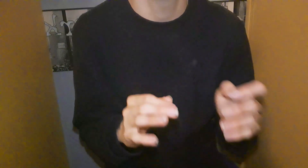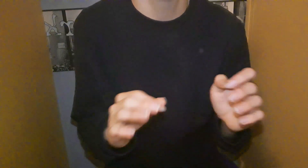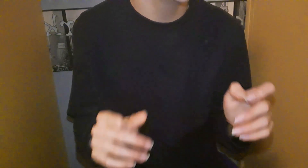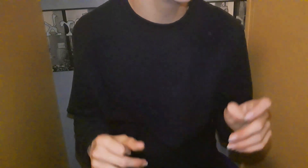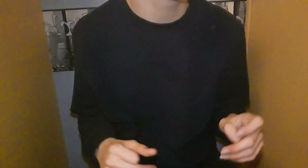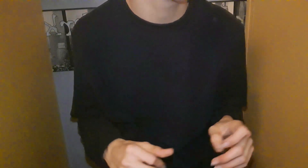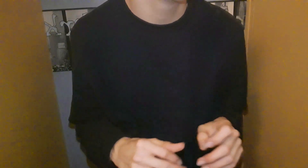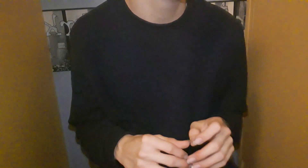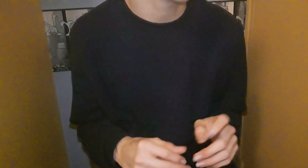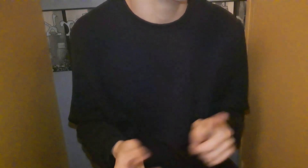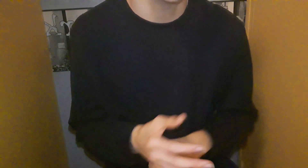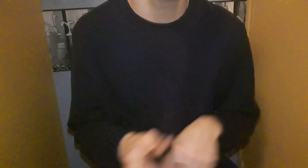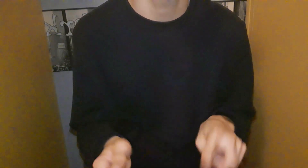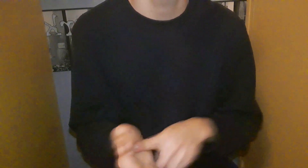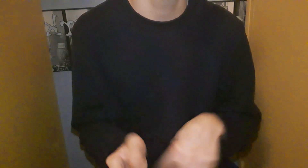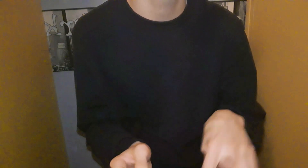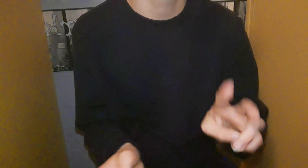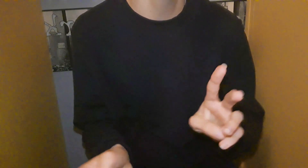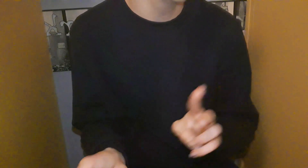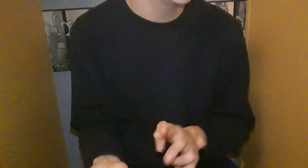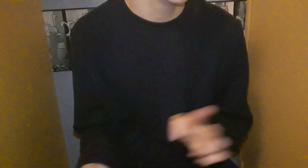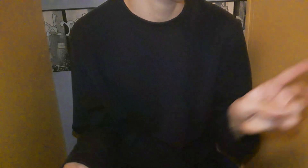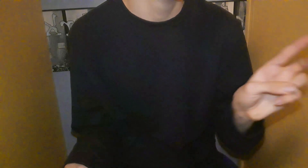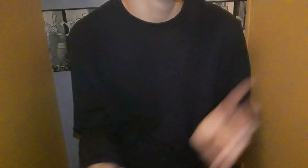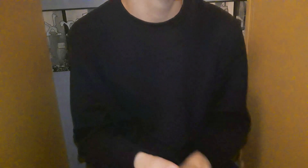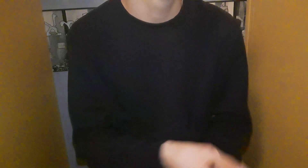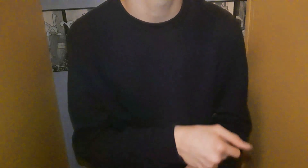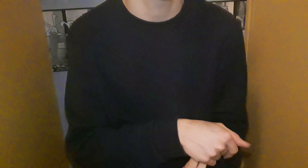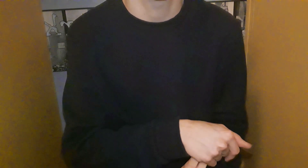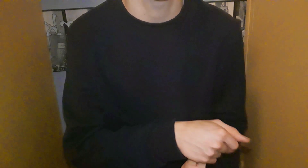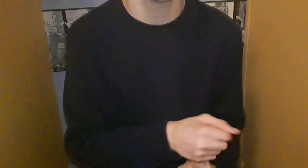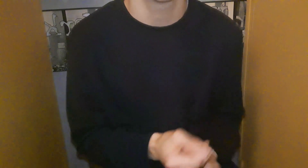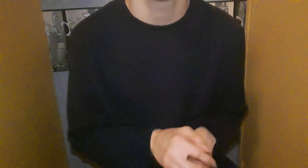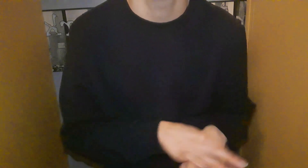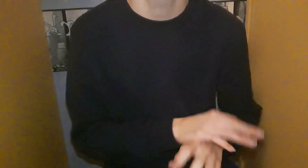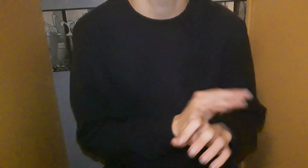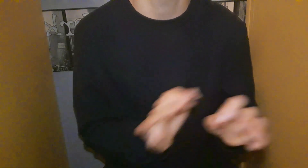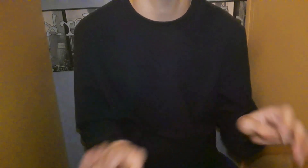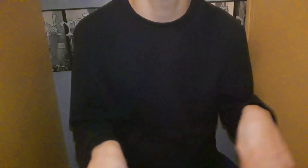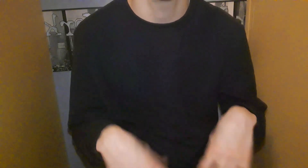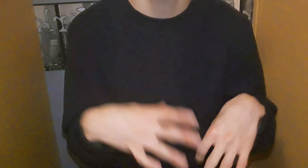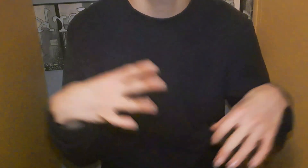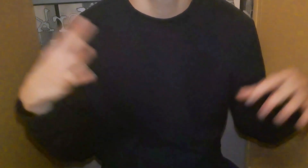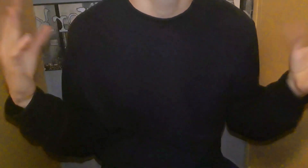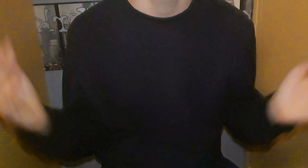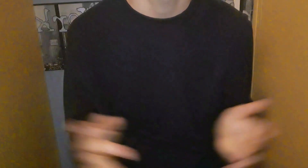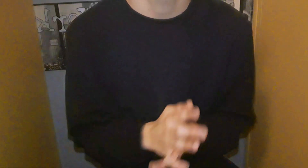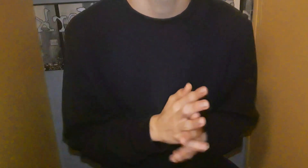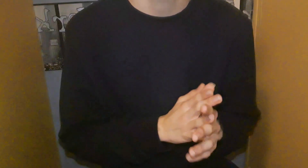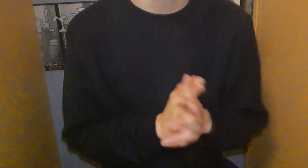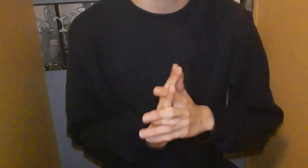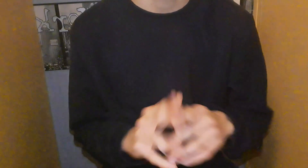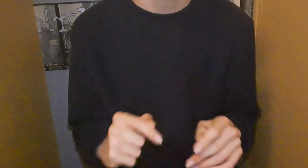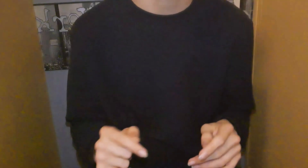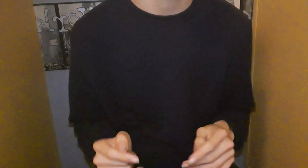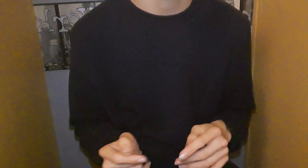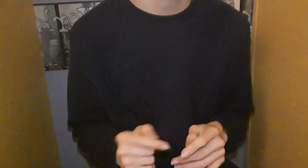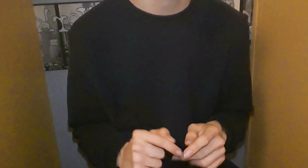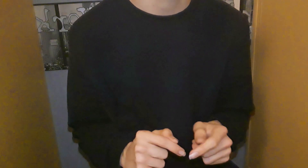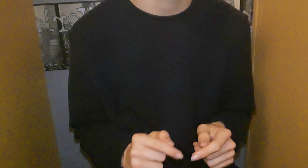trop mignon, genre, en mode ça vole, c'est inoffensif Ça me fait rire, en fait Et c'est calme, c'est... Oh, j'adore ça Vraiment les papillons, c'est quelque chose que, je sais pas,